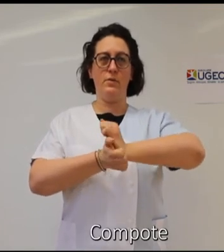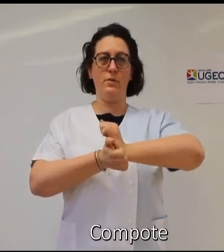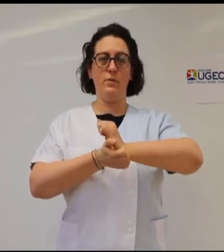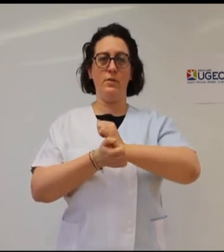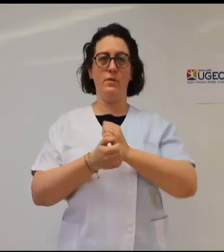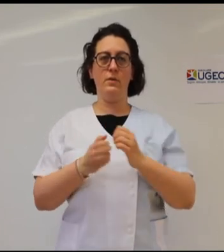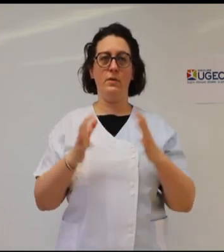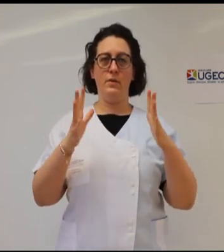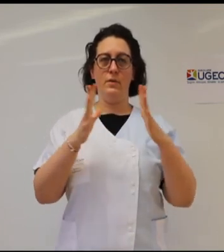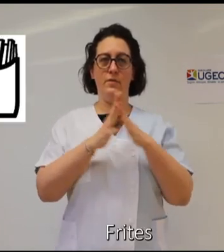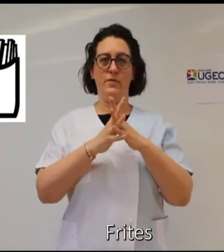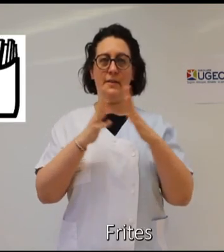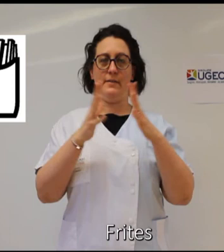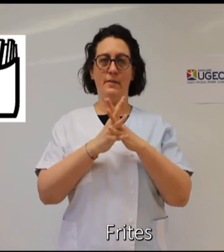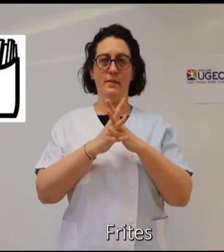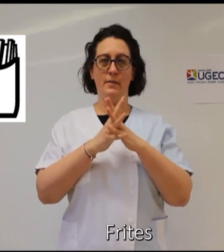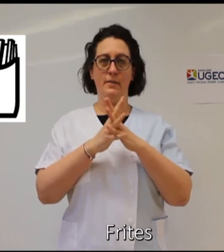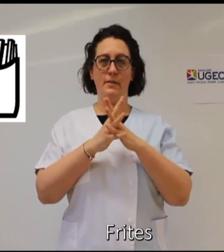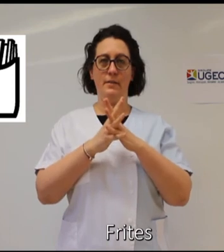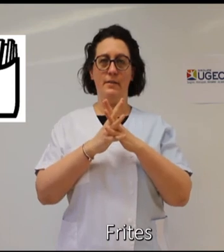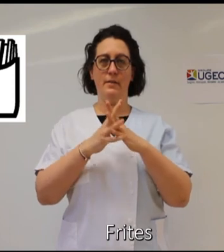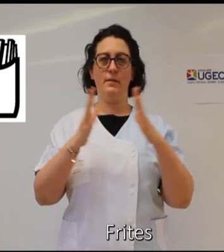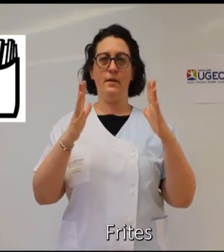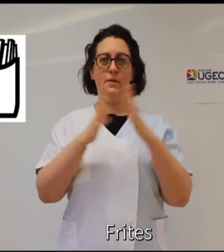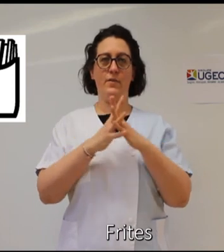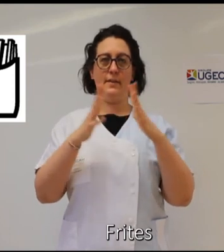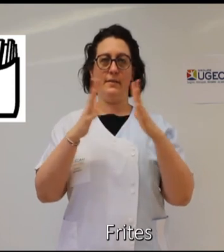frites, frites,